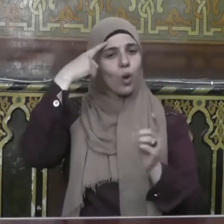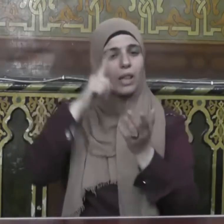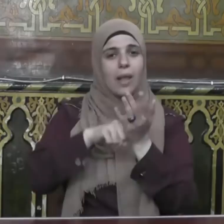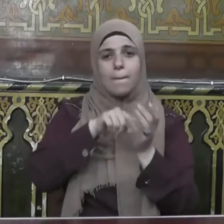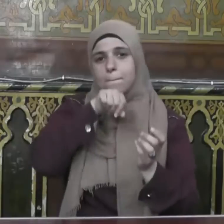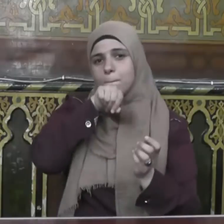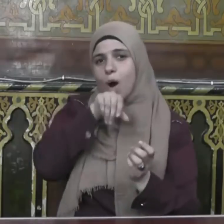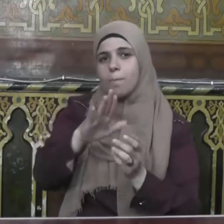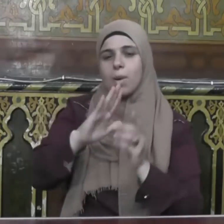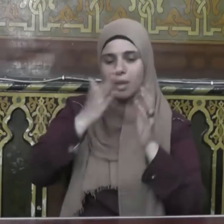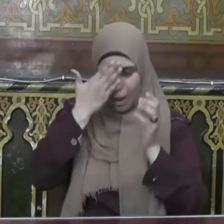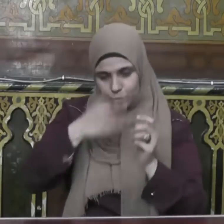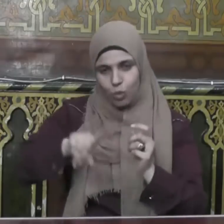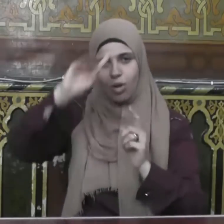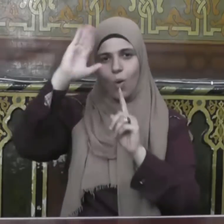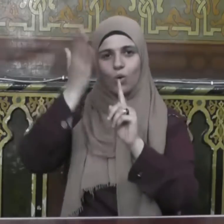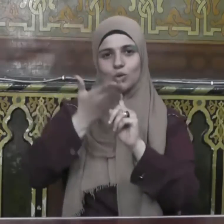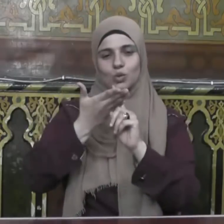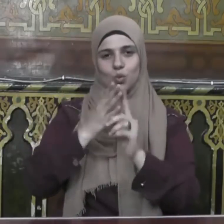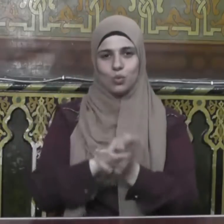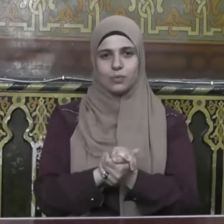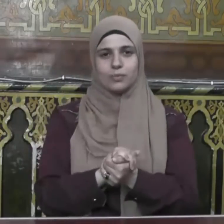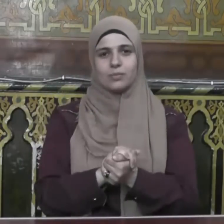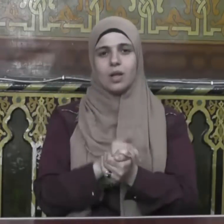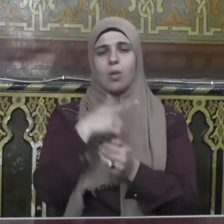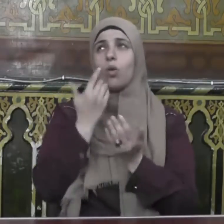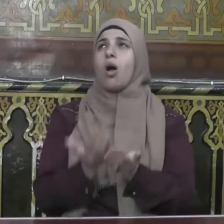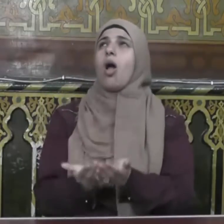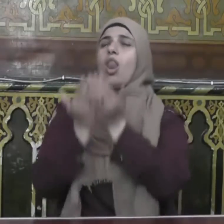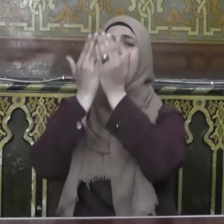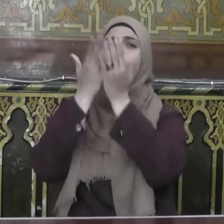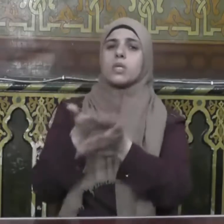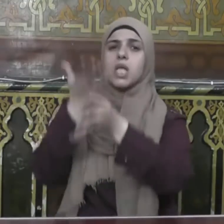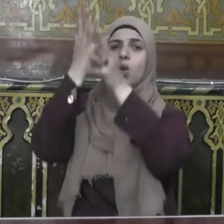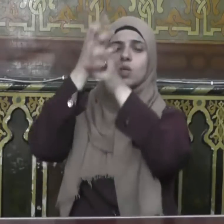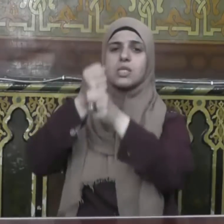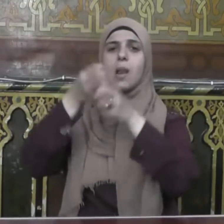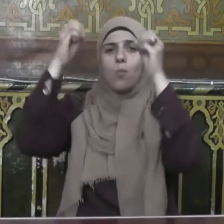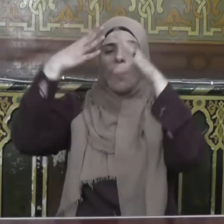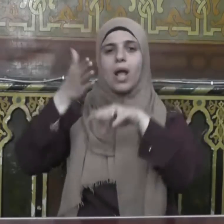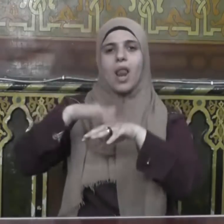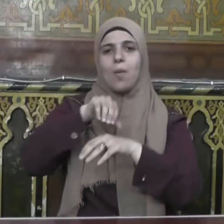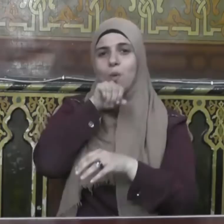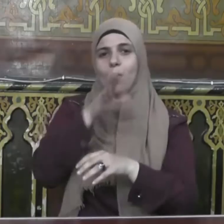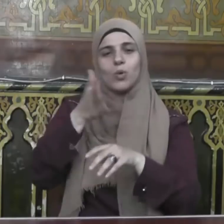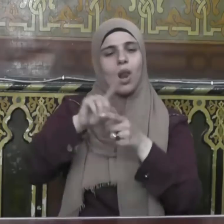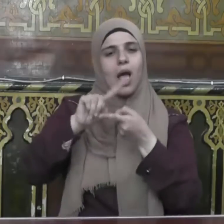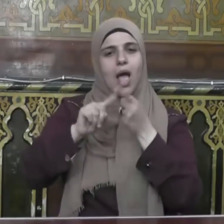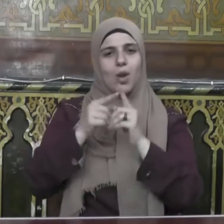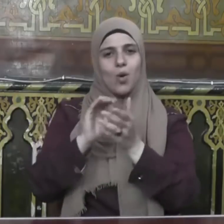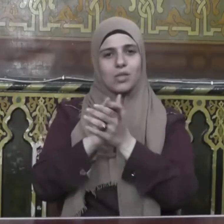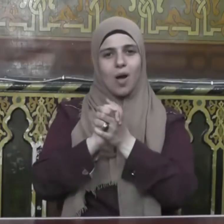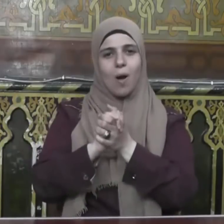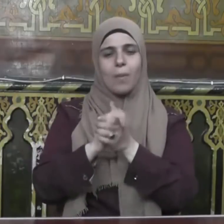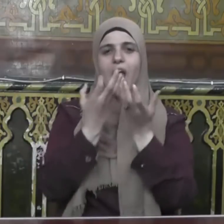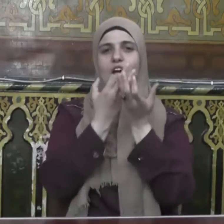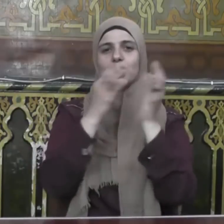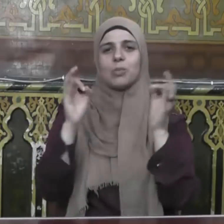ونبينا محمد عبدوه ورسوله اللهم صل وسلم وبارك عليه وعلى آله وصحبه أجمعين ومن تبعهم